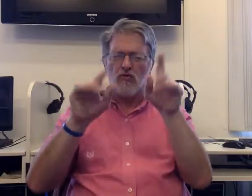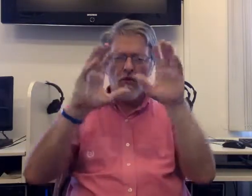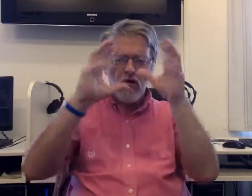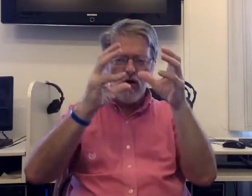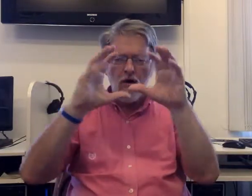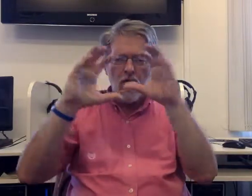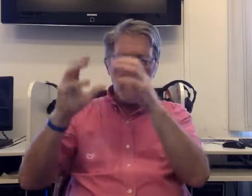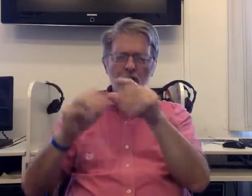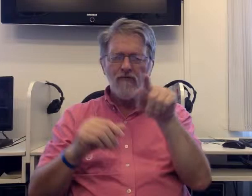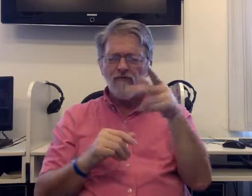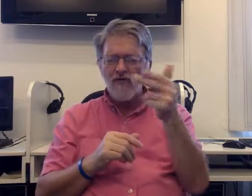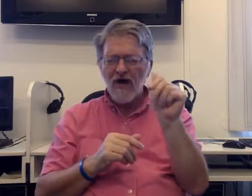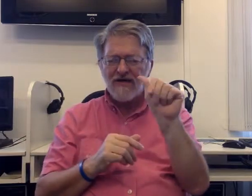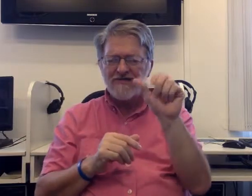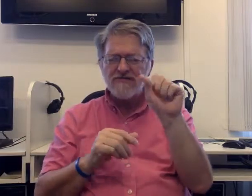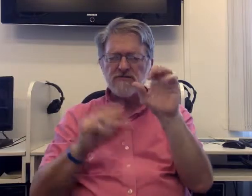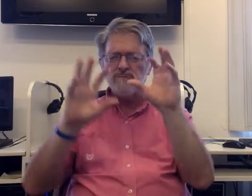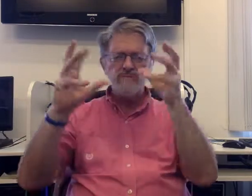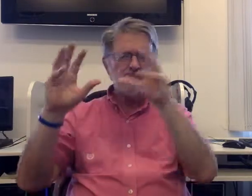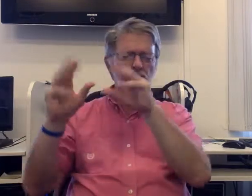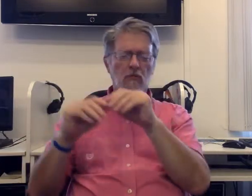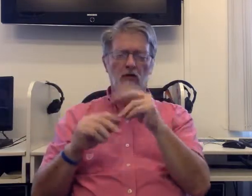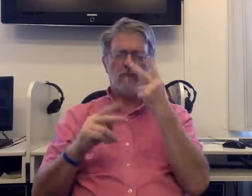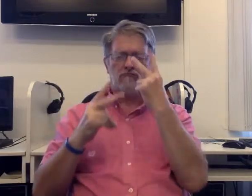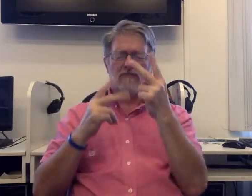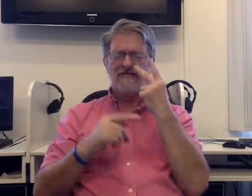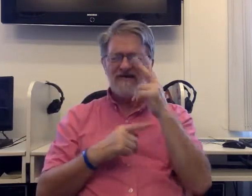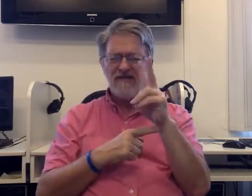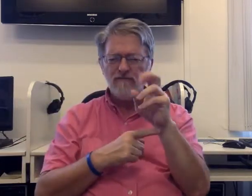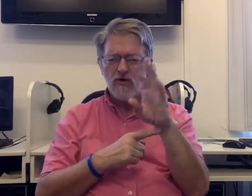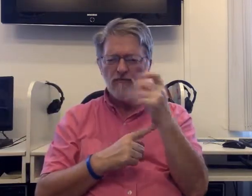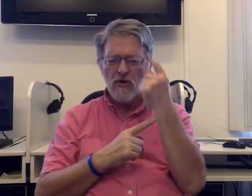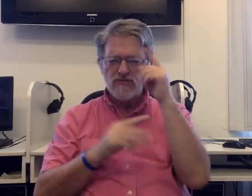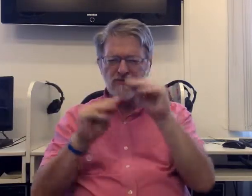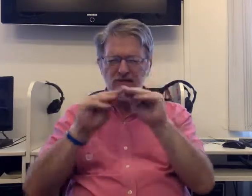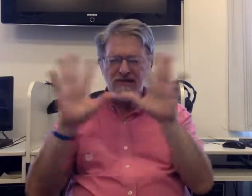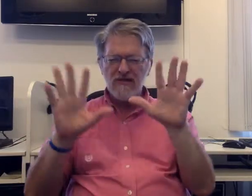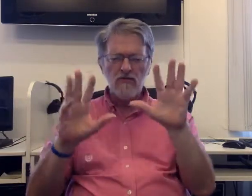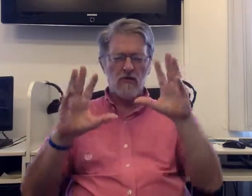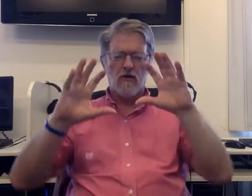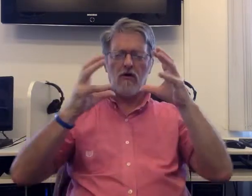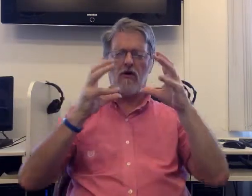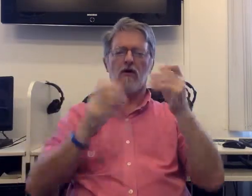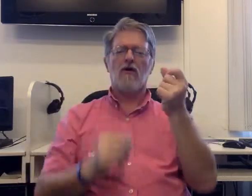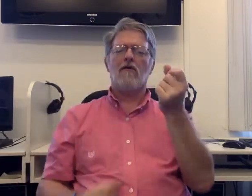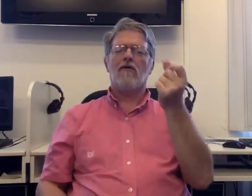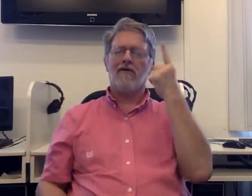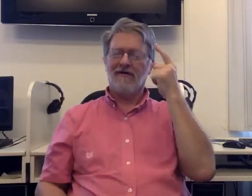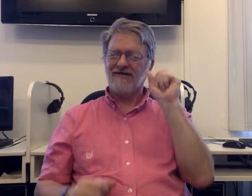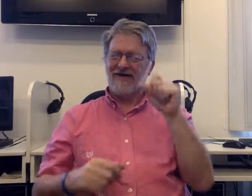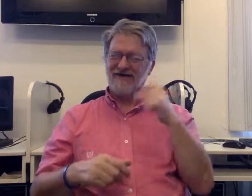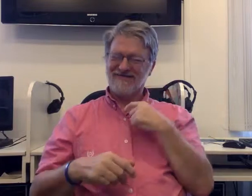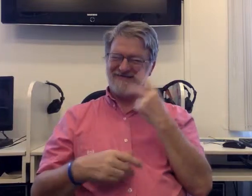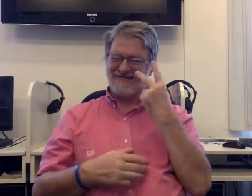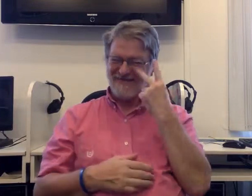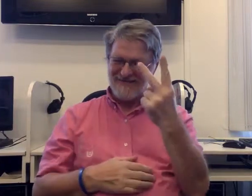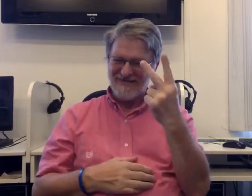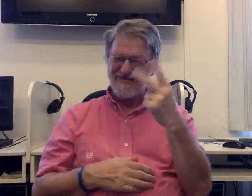A jelikož to slyší znovu a znovu, ty stejné struktury, tak si to dobře zapamatuju. Nicméně pro studenty,